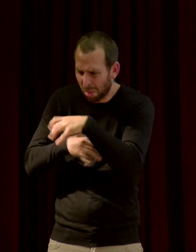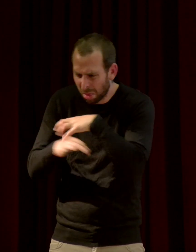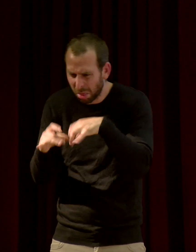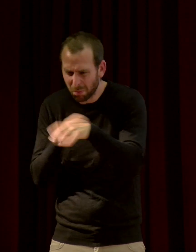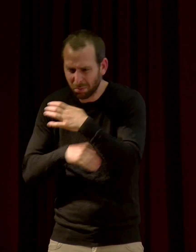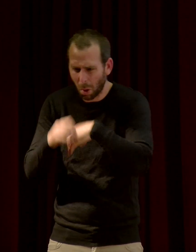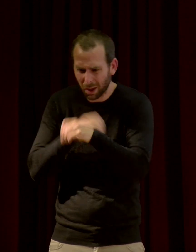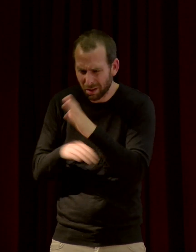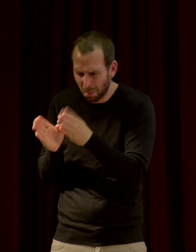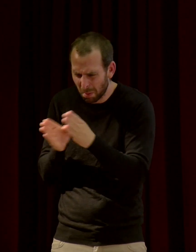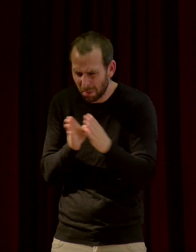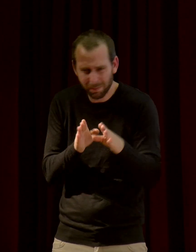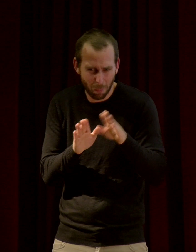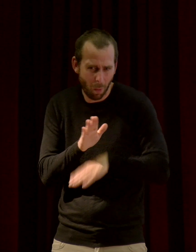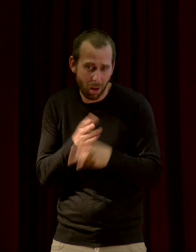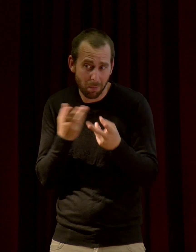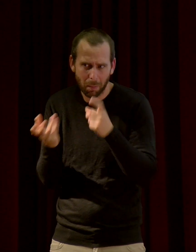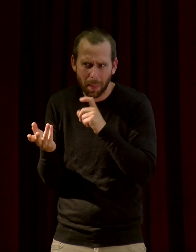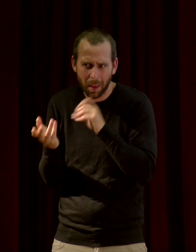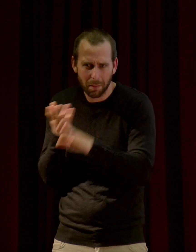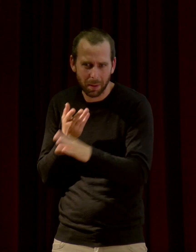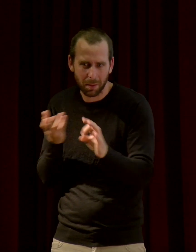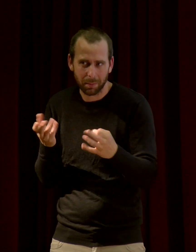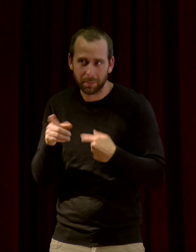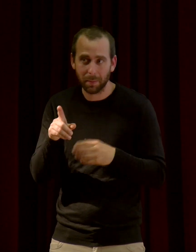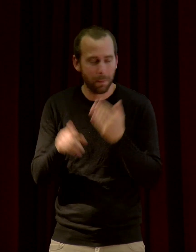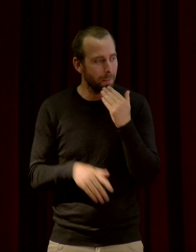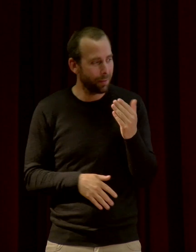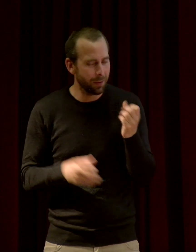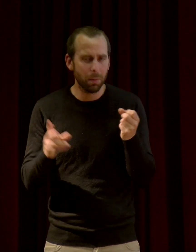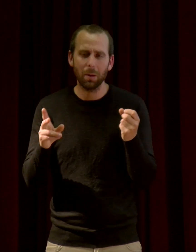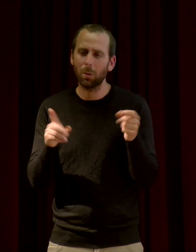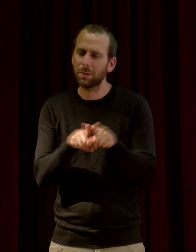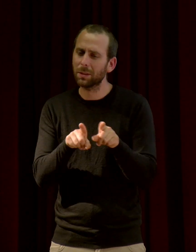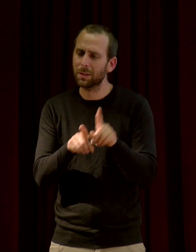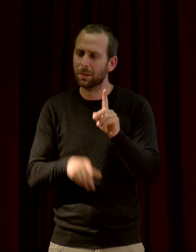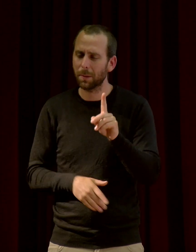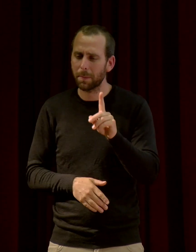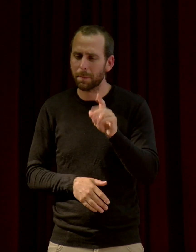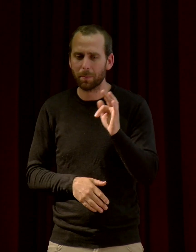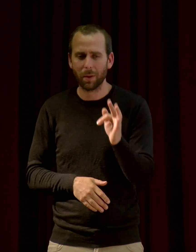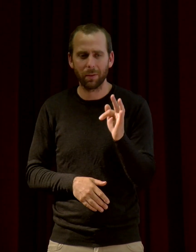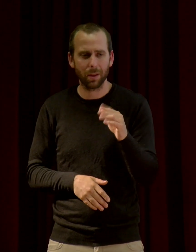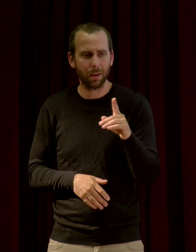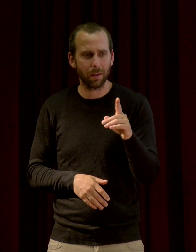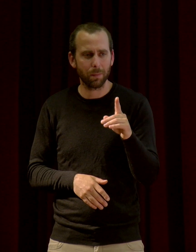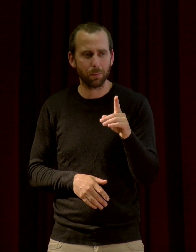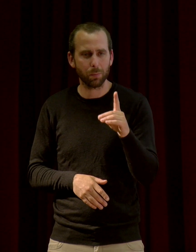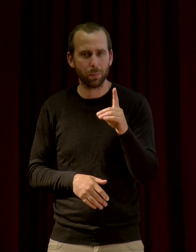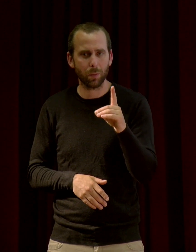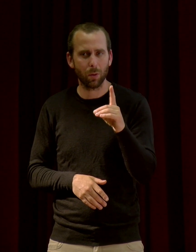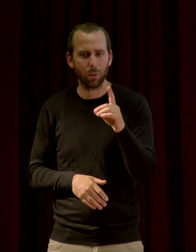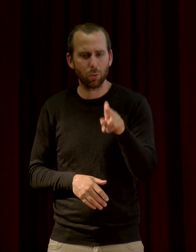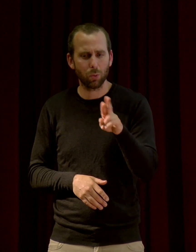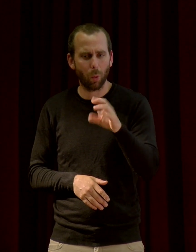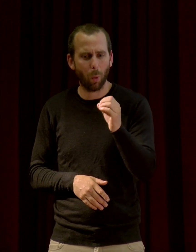désorganisé, métallique. Merci. du coup, est-ce que c'est possible, du coup, pour concilier la vie urbaine et quand même